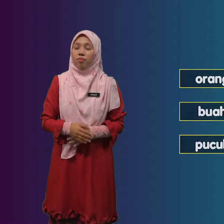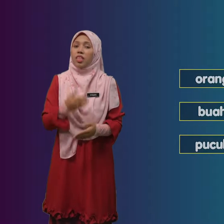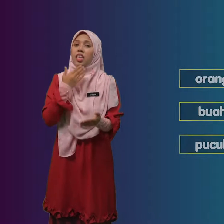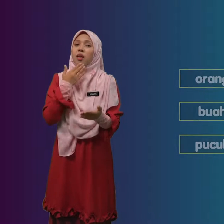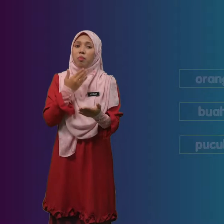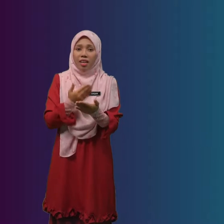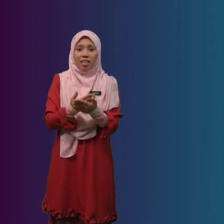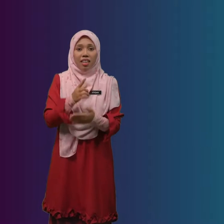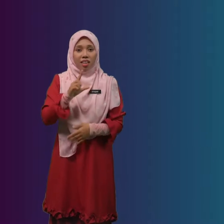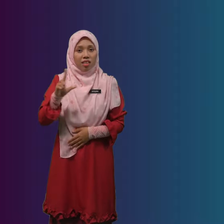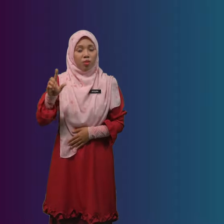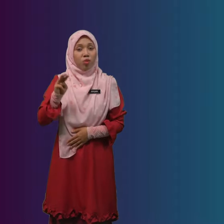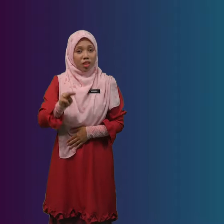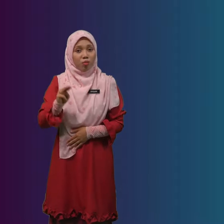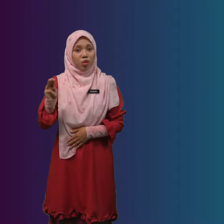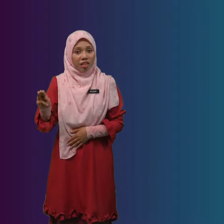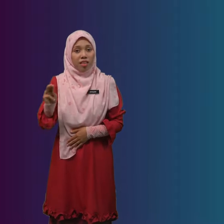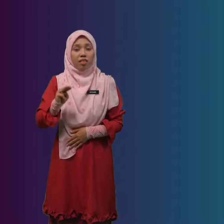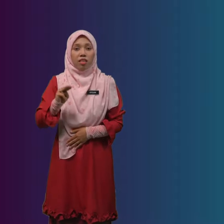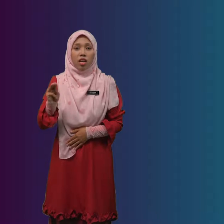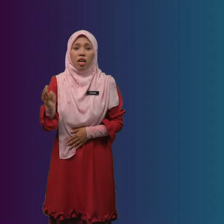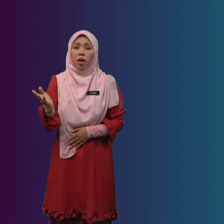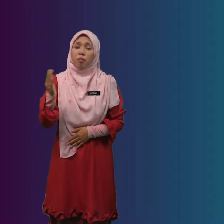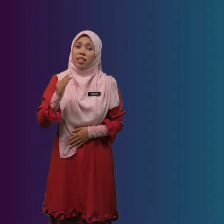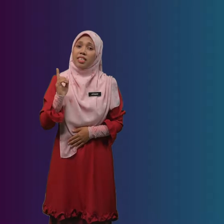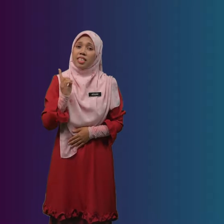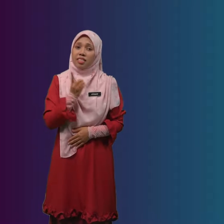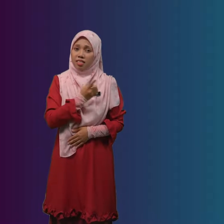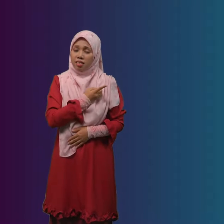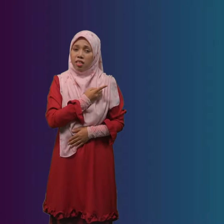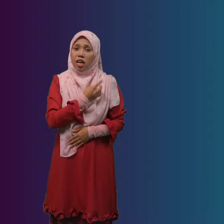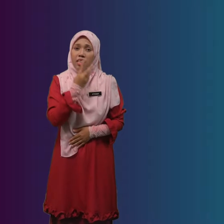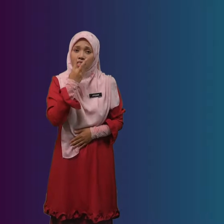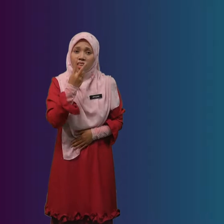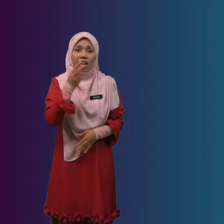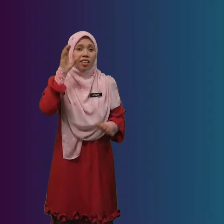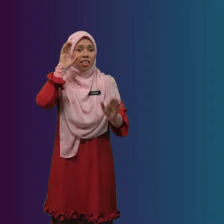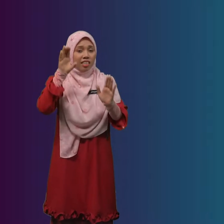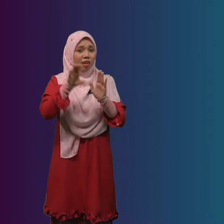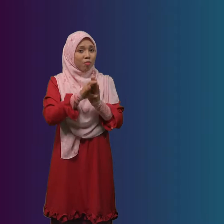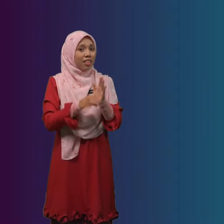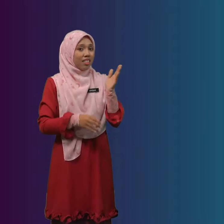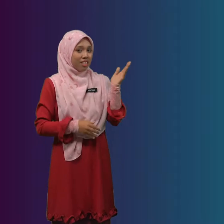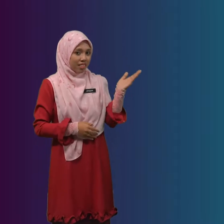Baiklah Murid-murid Mari kita Lihat Gambar ini